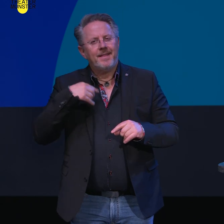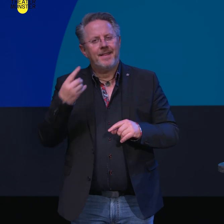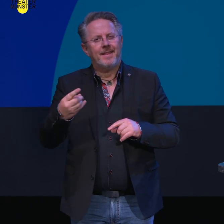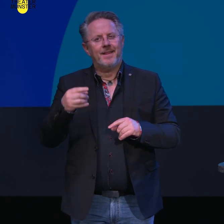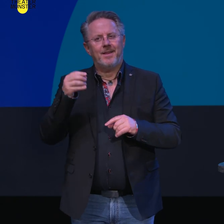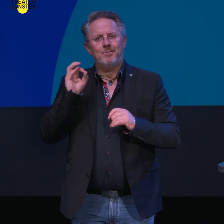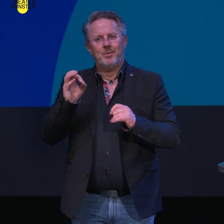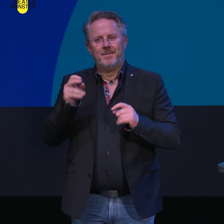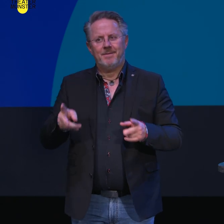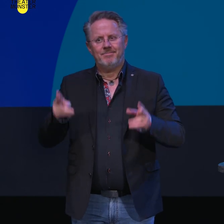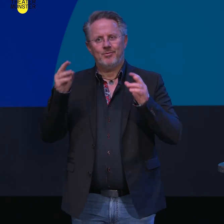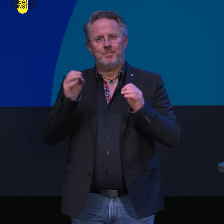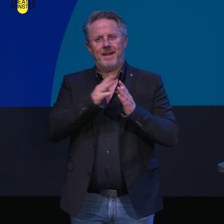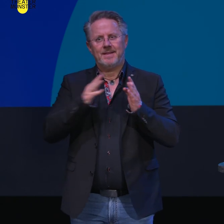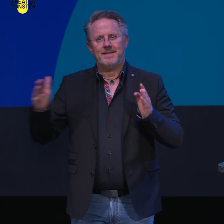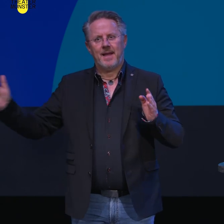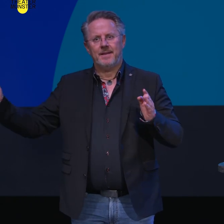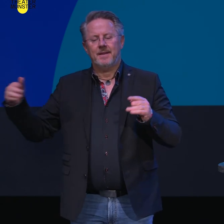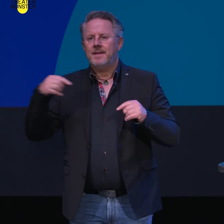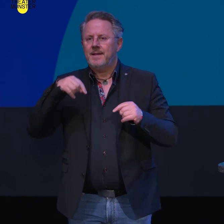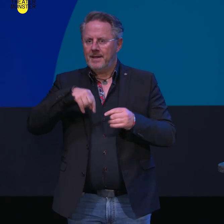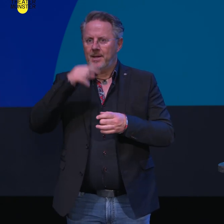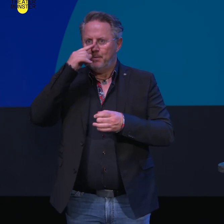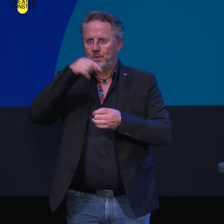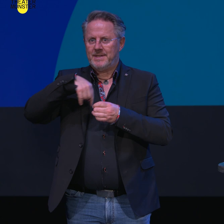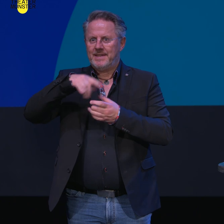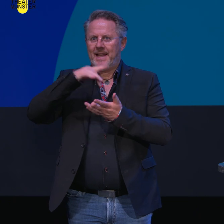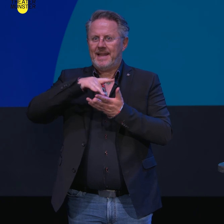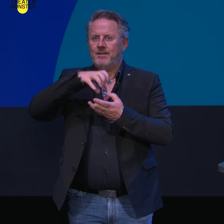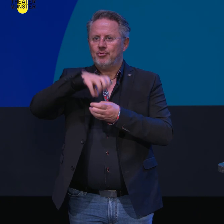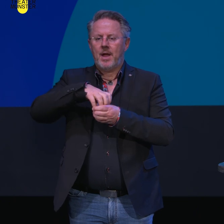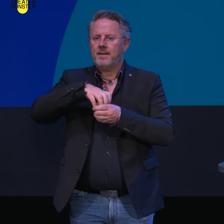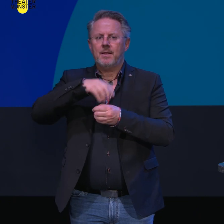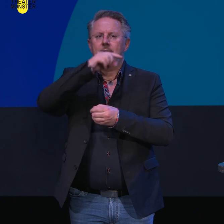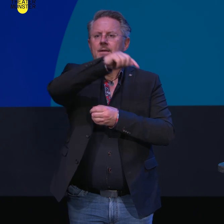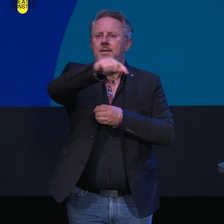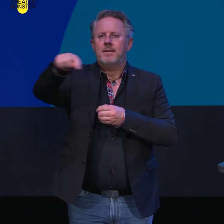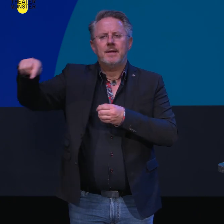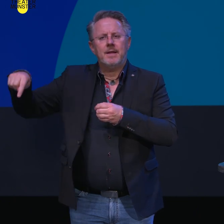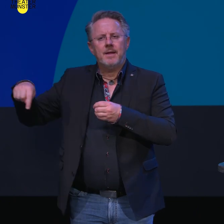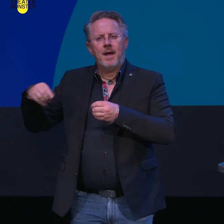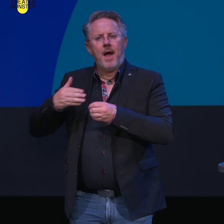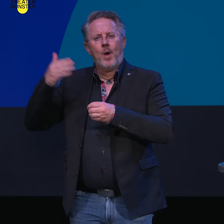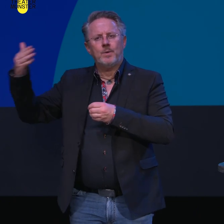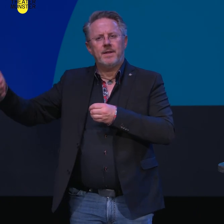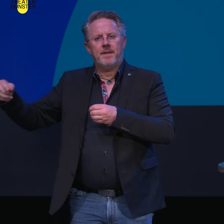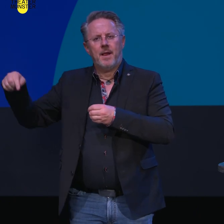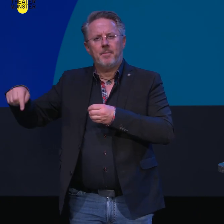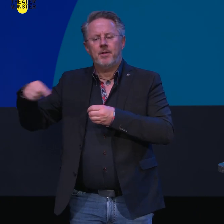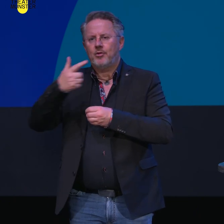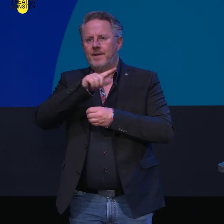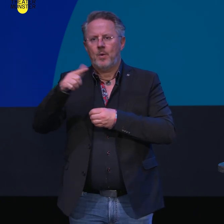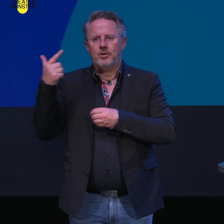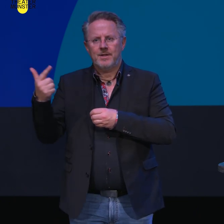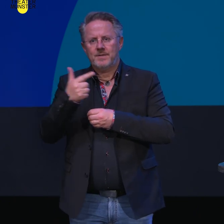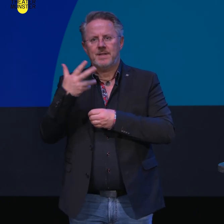besonders auf einen Stadtteil außerhalb der Innenstadt Münsters uns konzentrieren, mit dem wir stärker zusammenarbeiten möchten. Das wird 2022